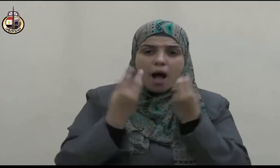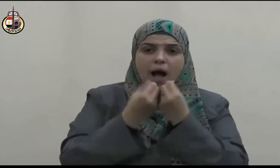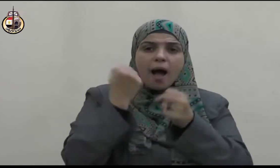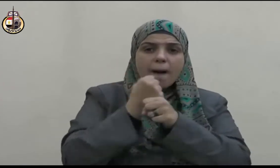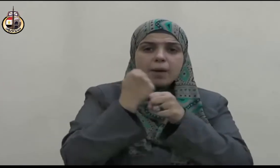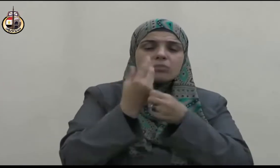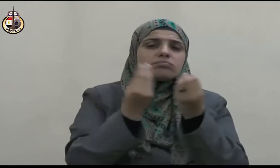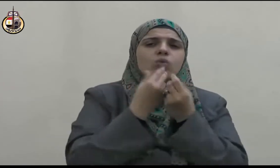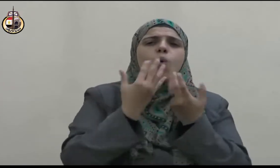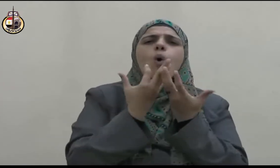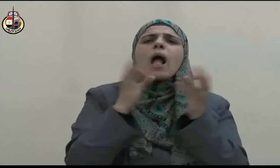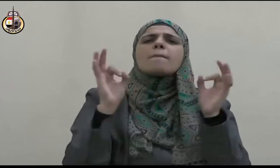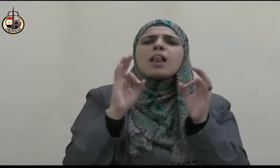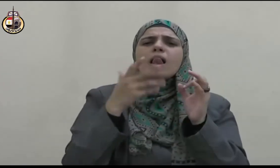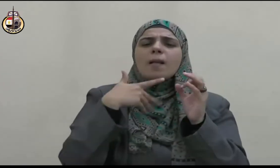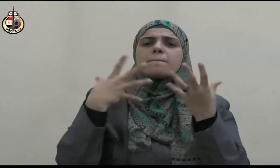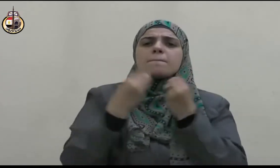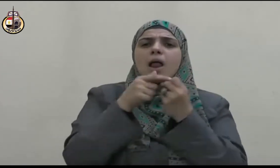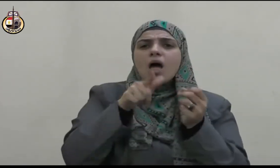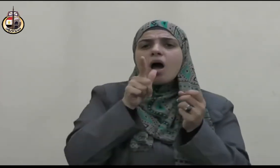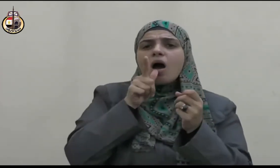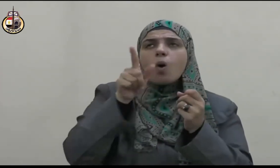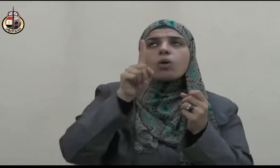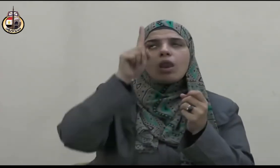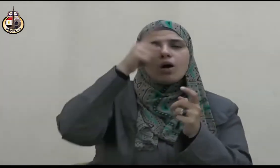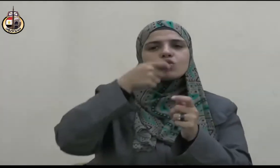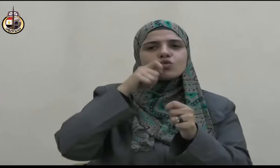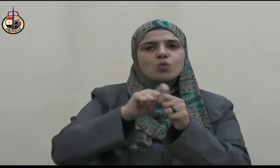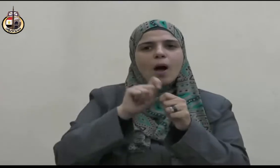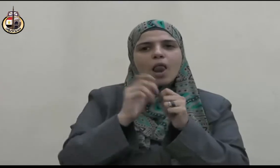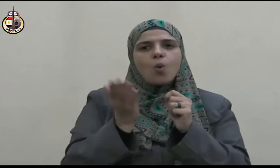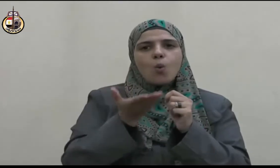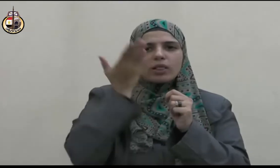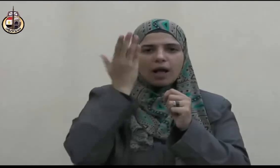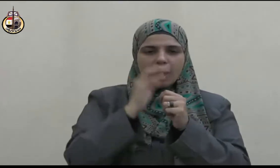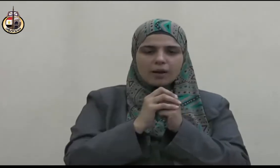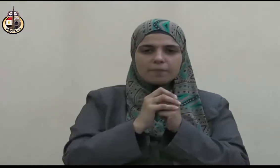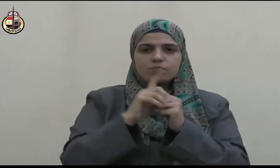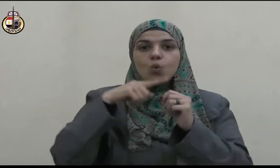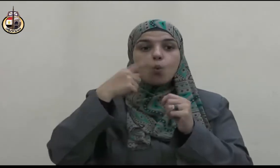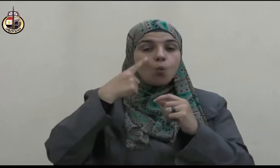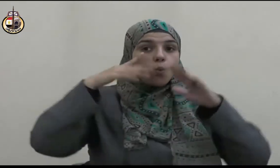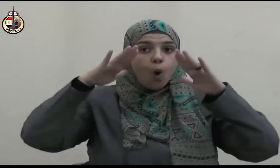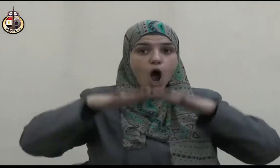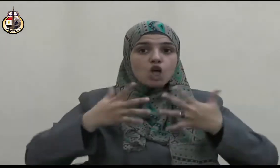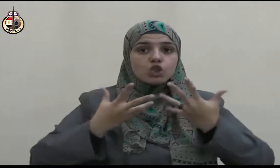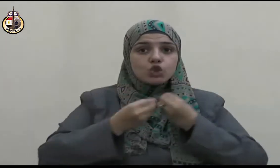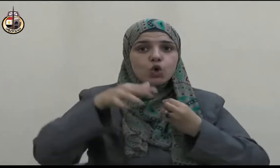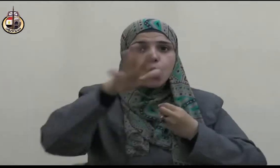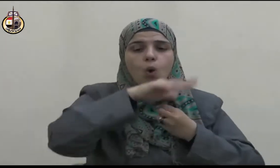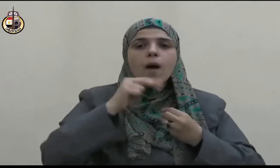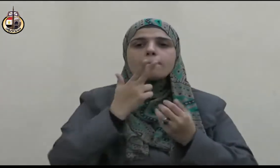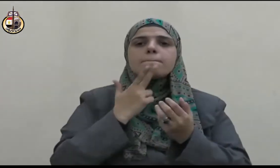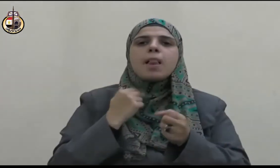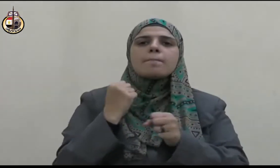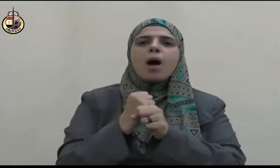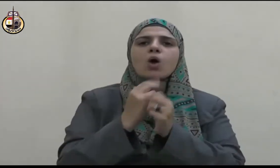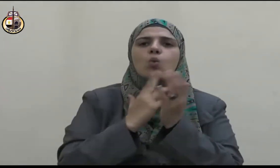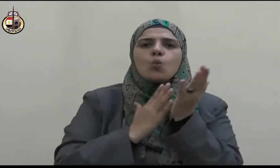يقول أنس رضي الله تعالى عنه كانت صفية مع رسول الله صلى